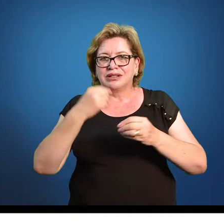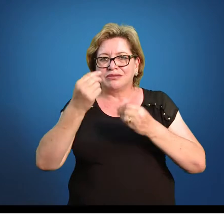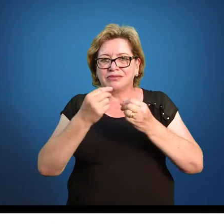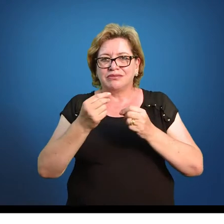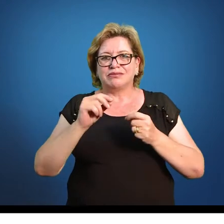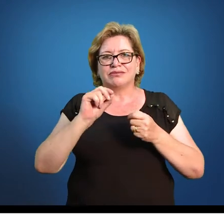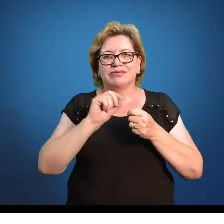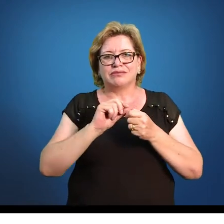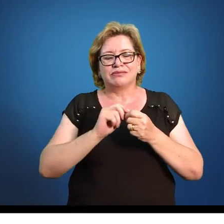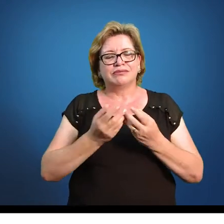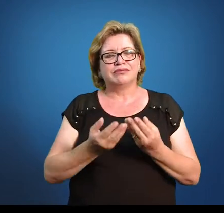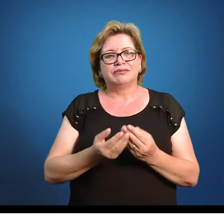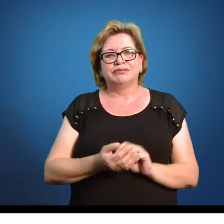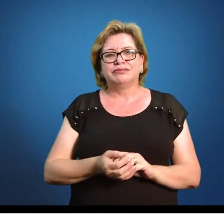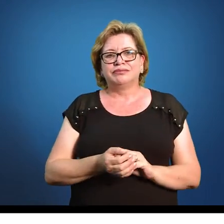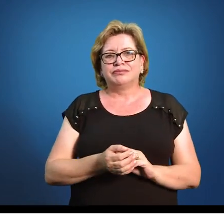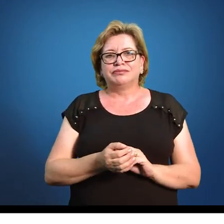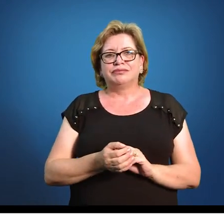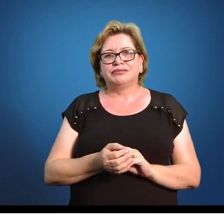completar lá.